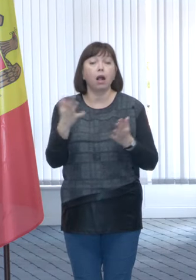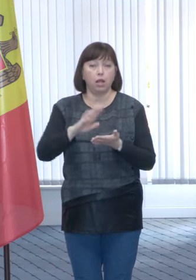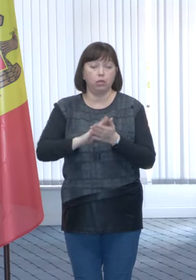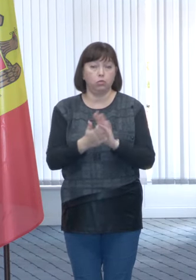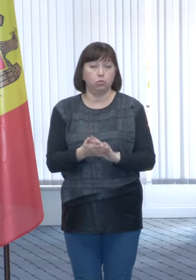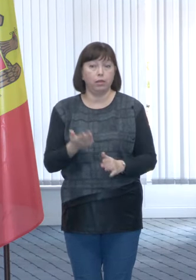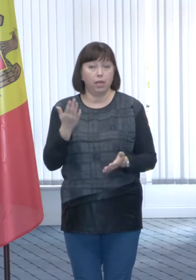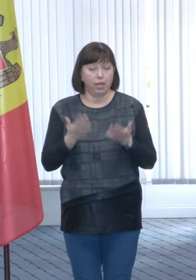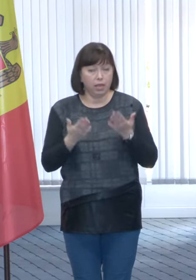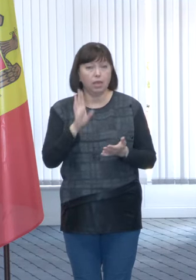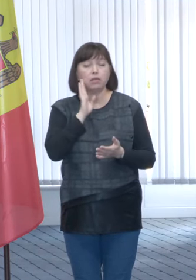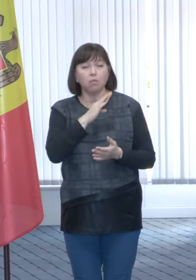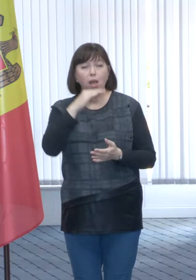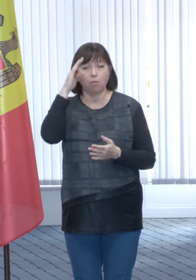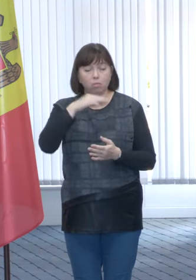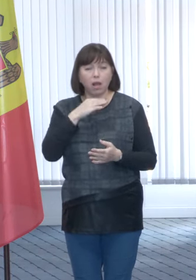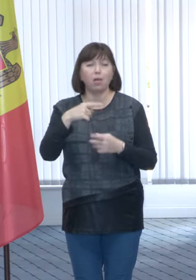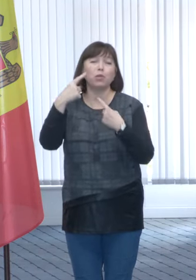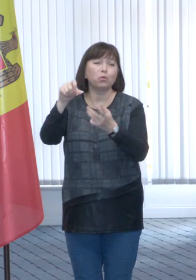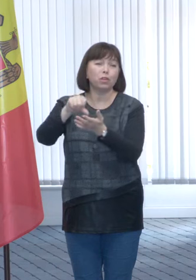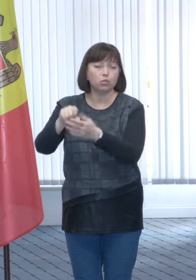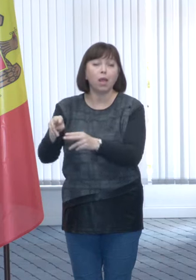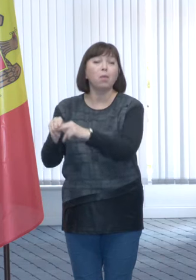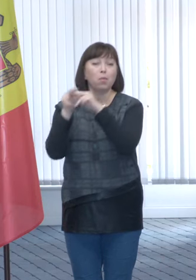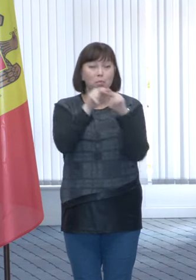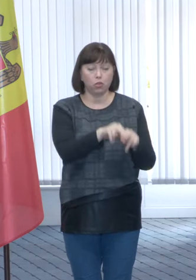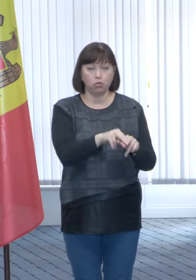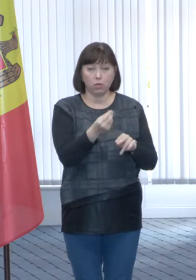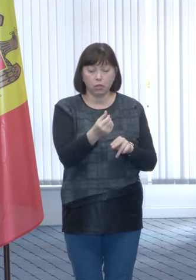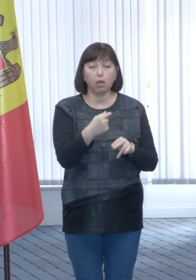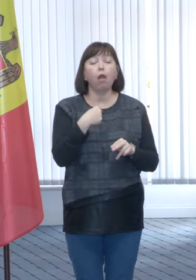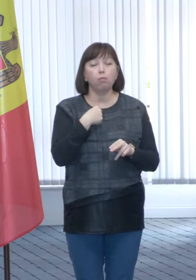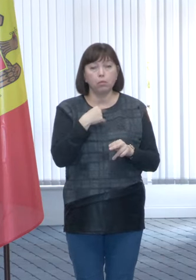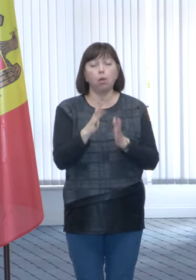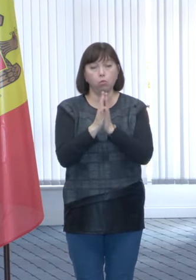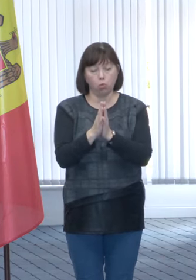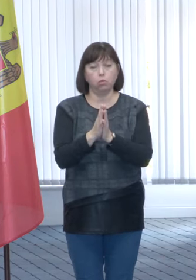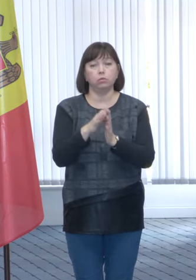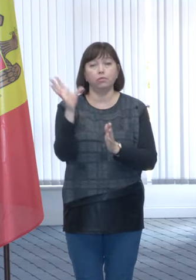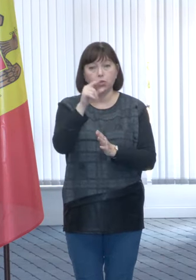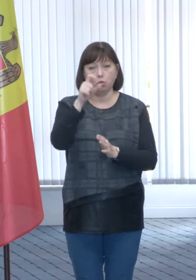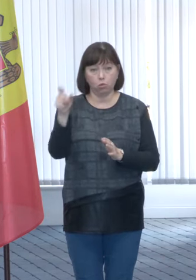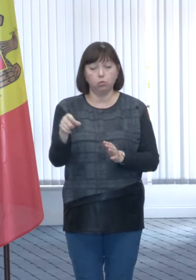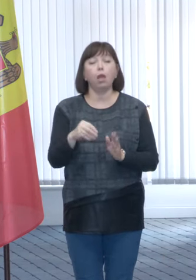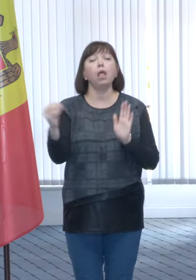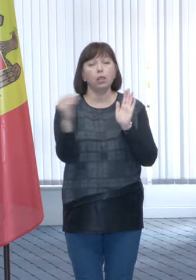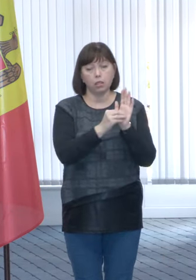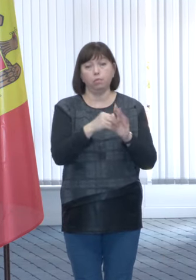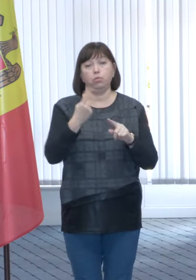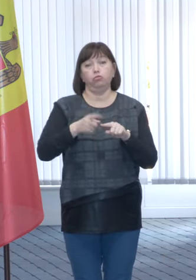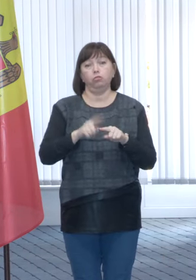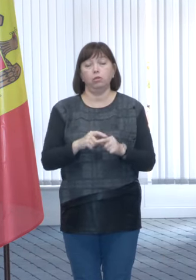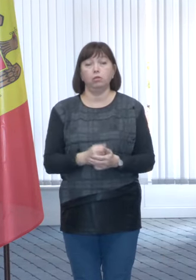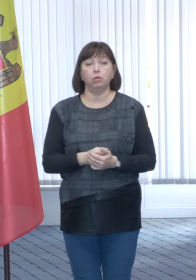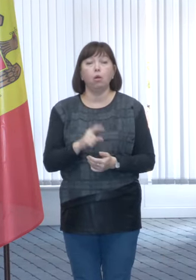Și da, dacă mama, părinții, alt membru de familie a transferat bani, noi încurajăm și solicităm toți cetățenii să declare acest lucru,